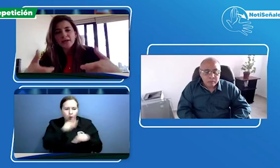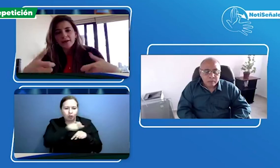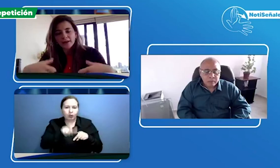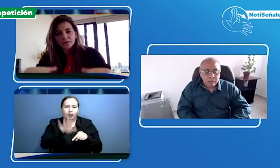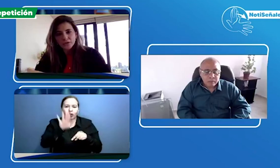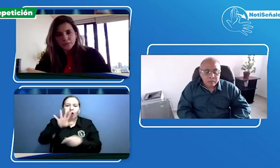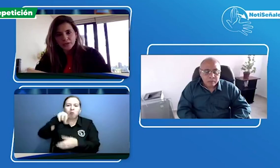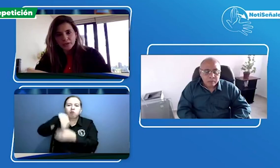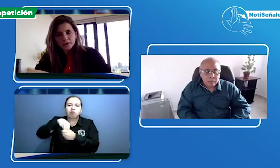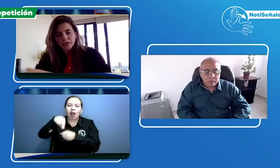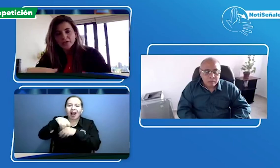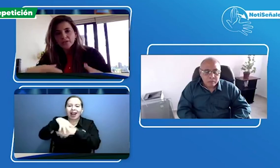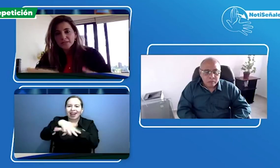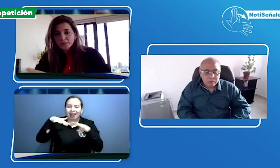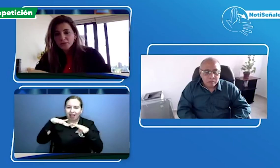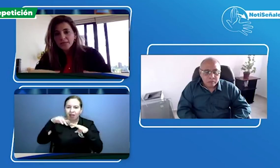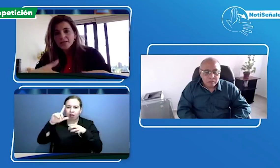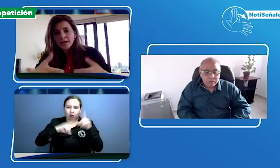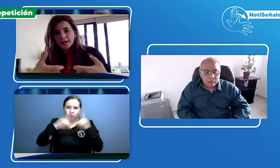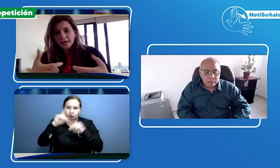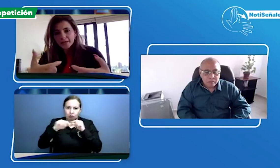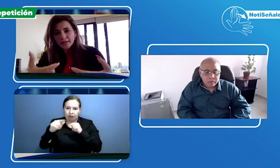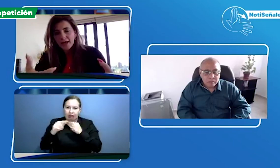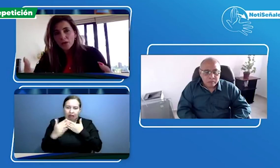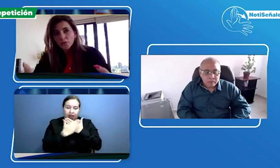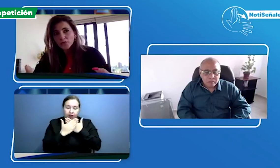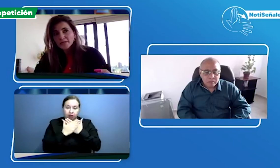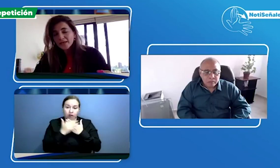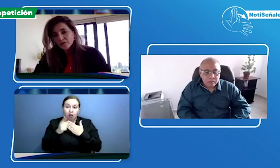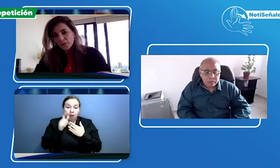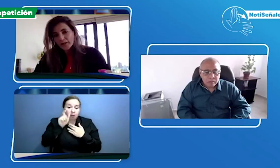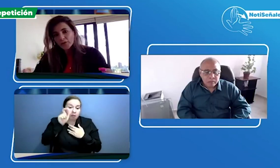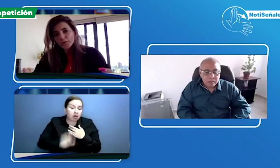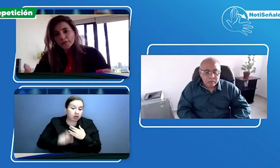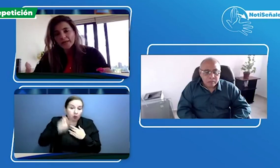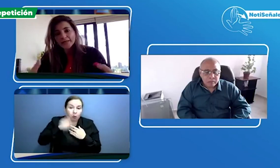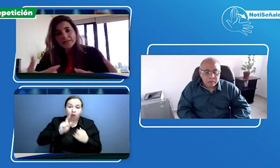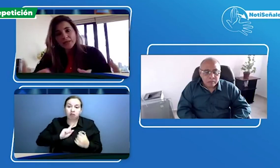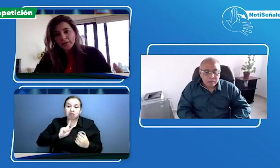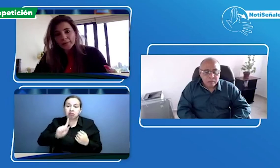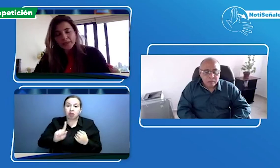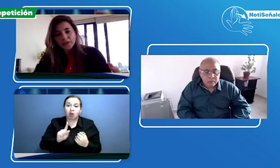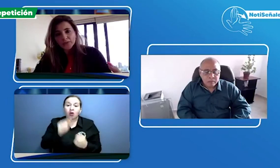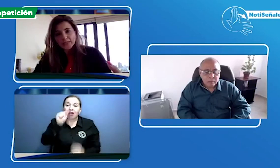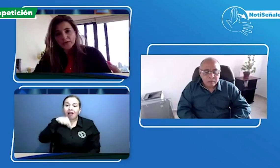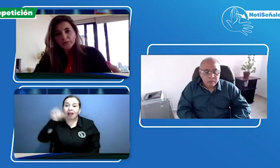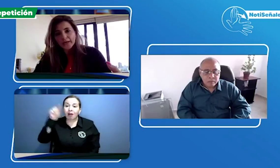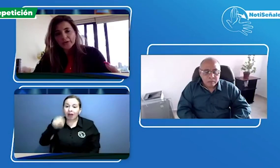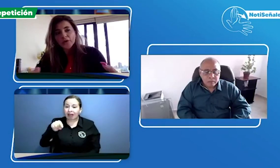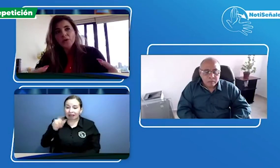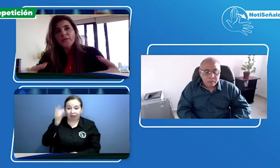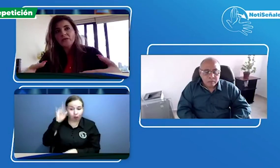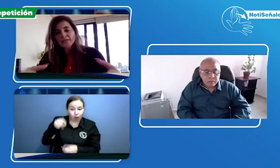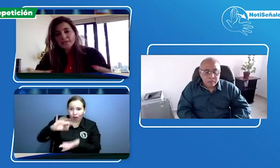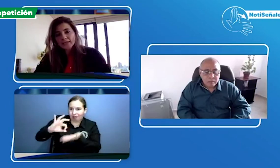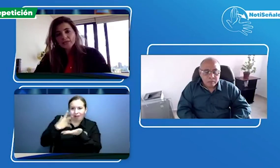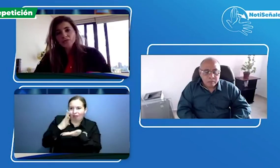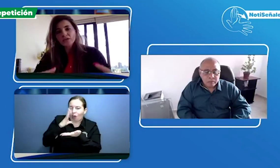la red con subsidio entonces si tú te acercas a un centro médico con nueva EPS seguramente no está el convenio pero si te acercas a un centro